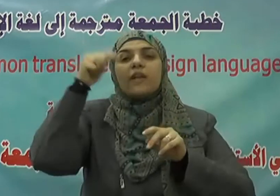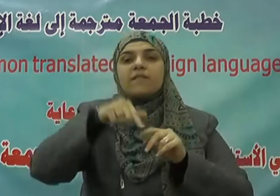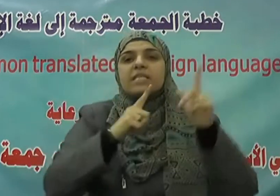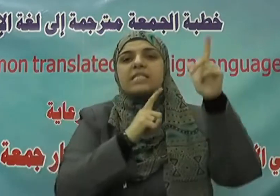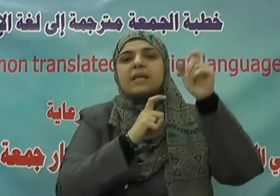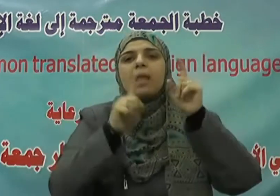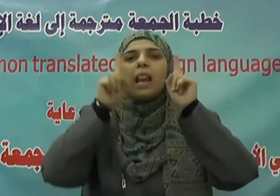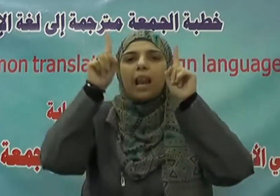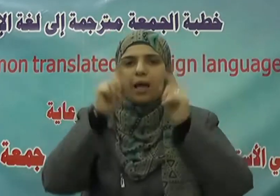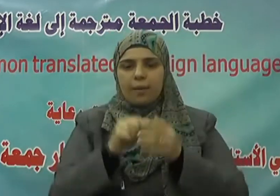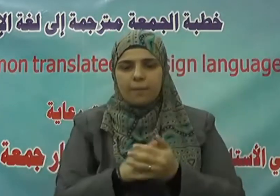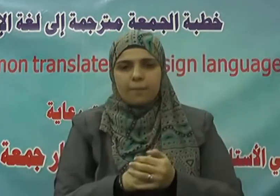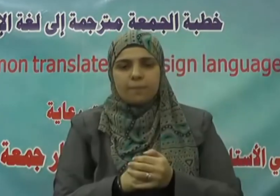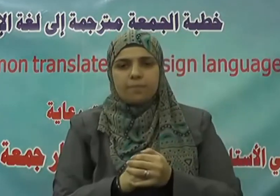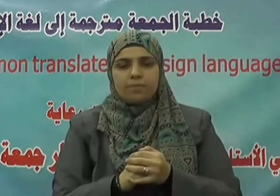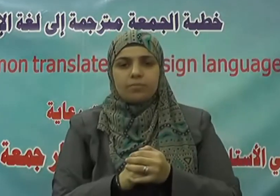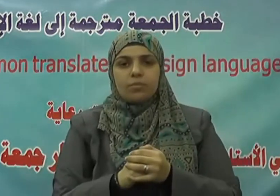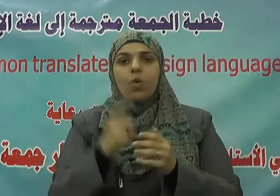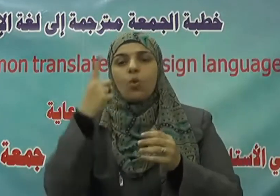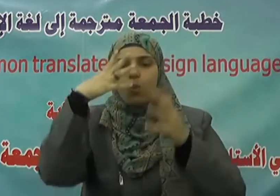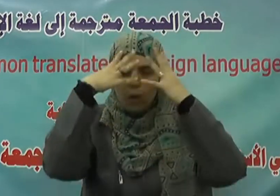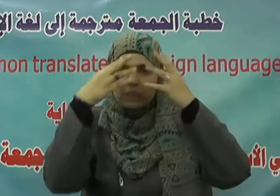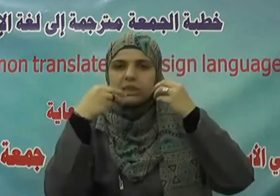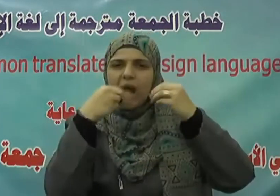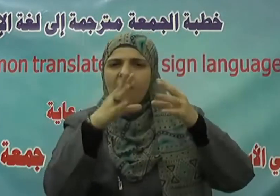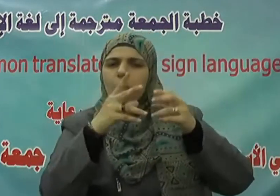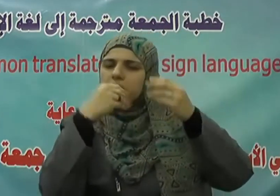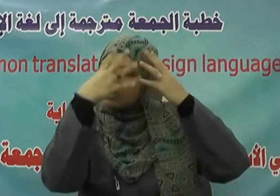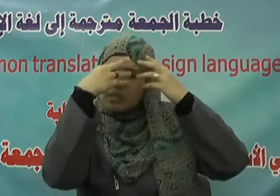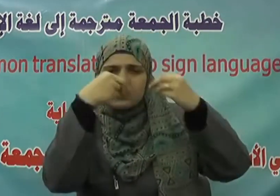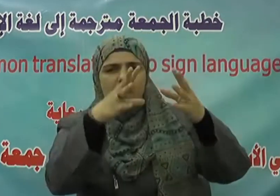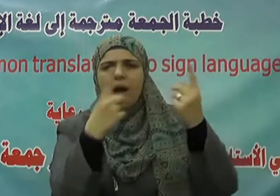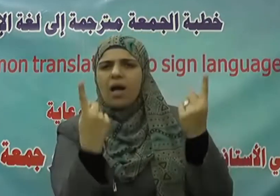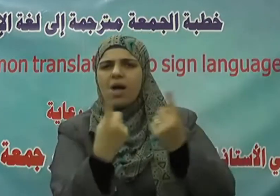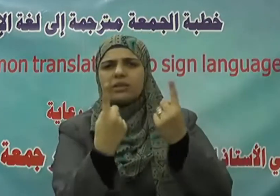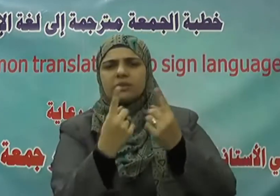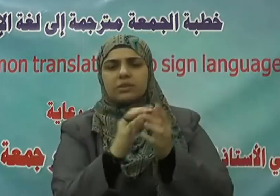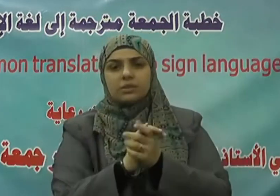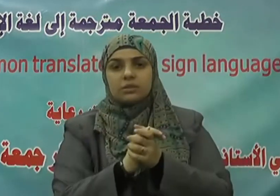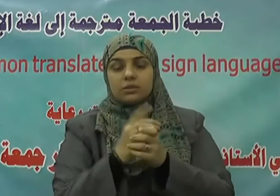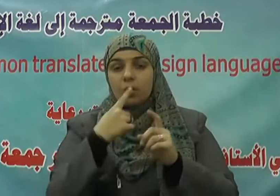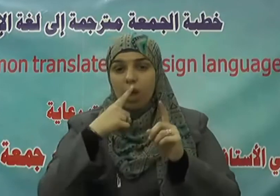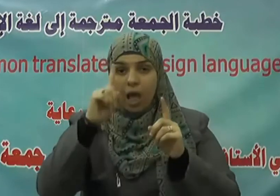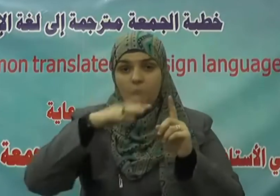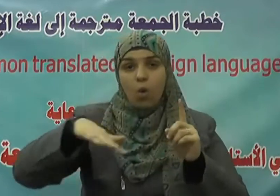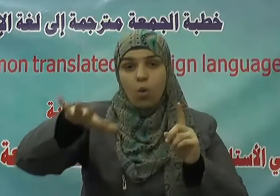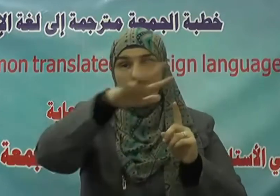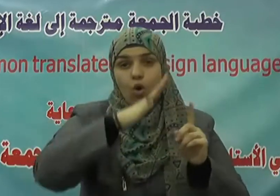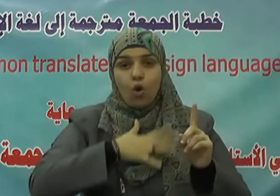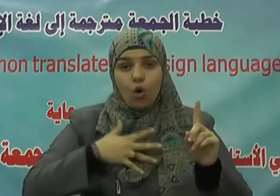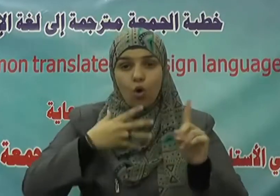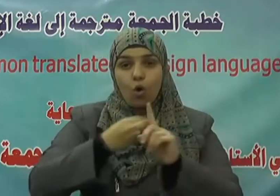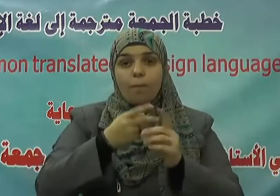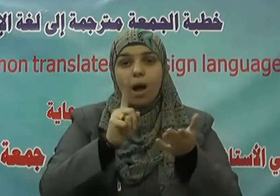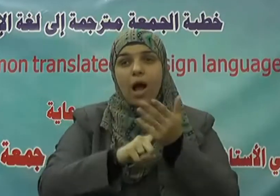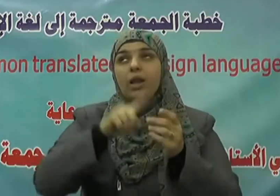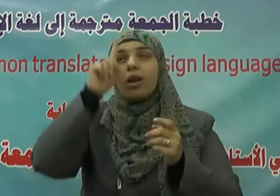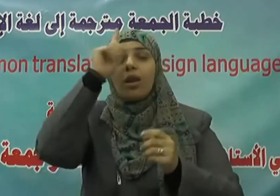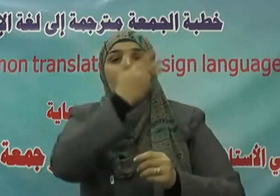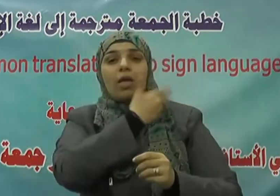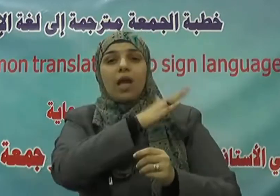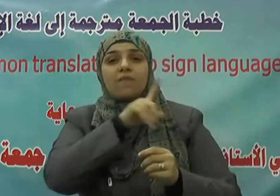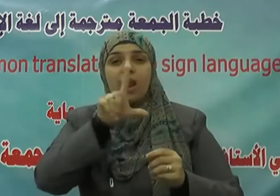وليعفوا وليصفحوا ألا تحبون أن يغفر الله لكم